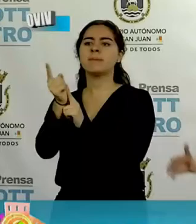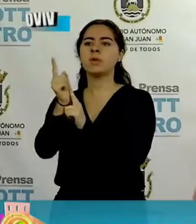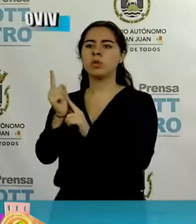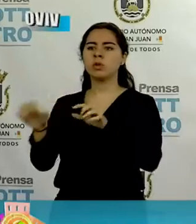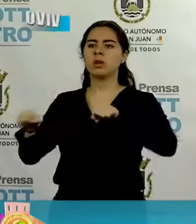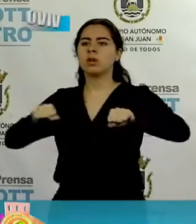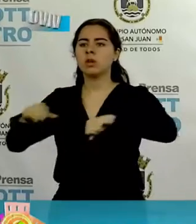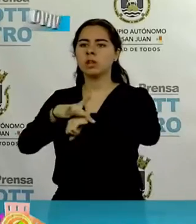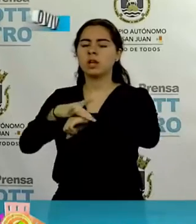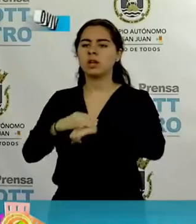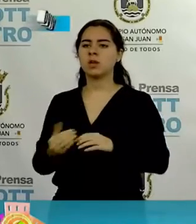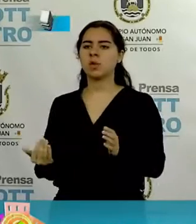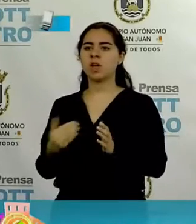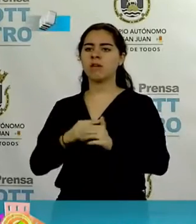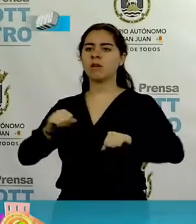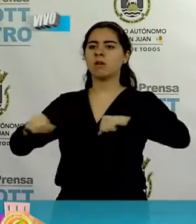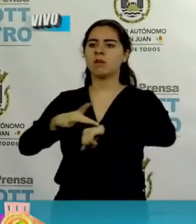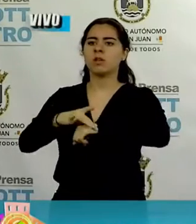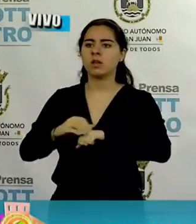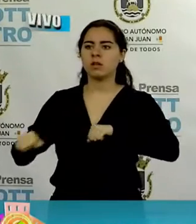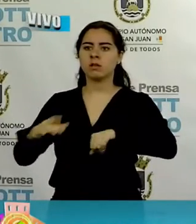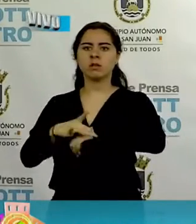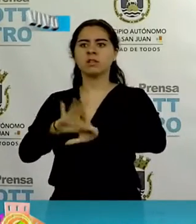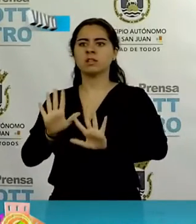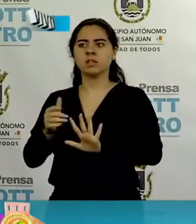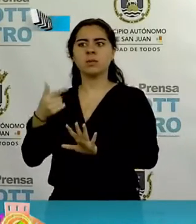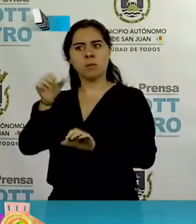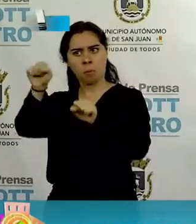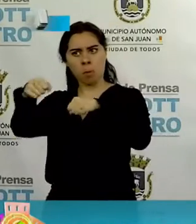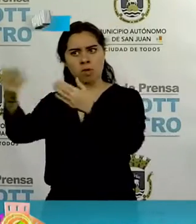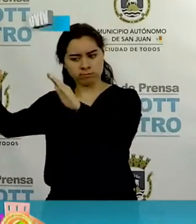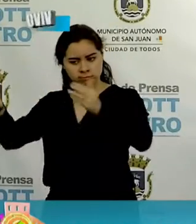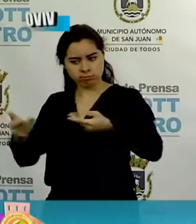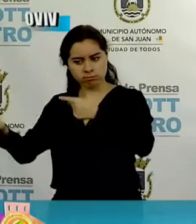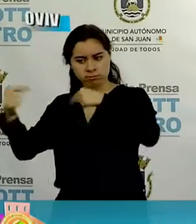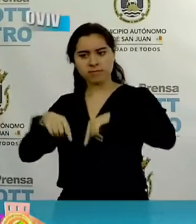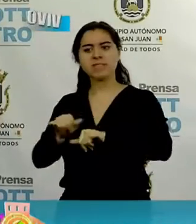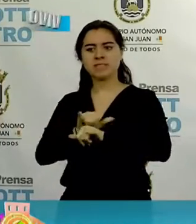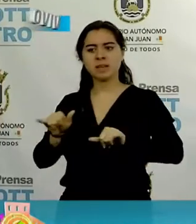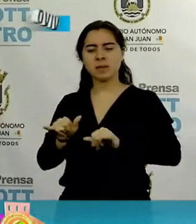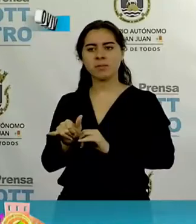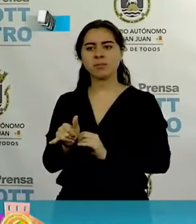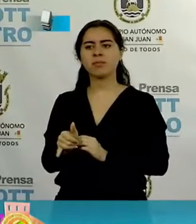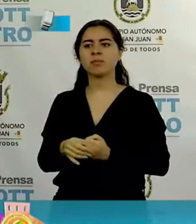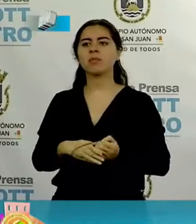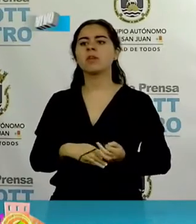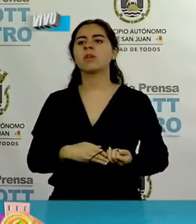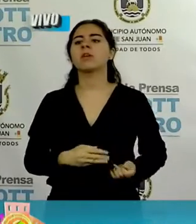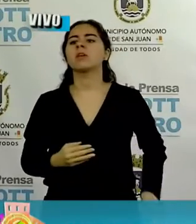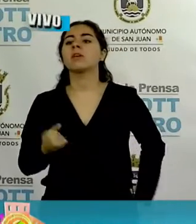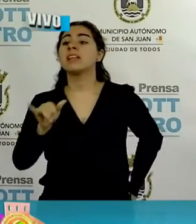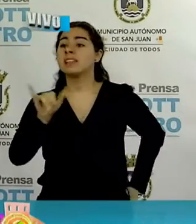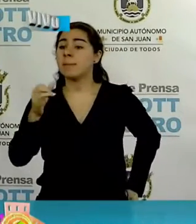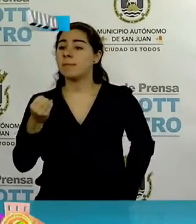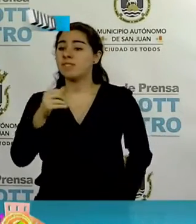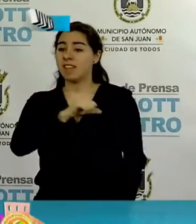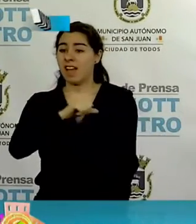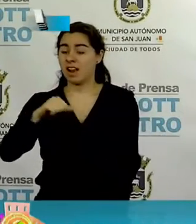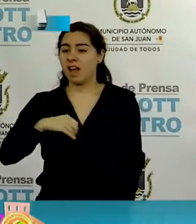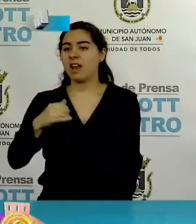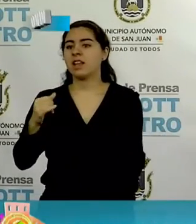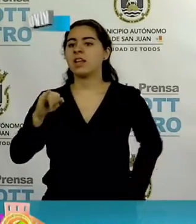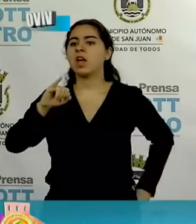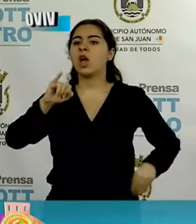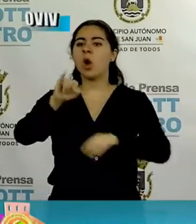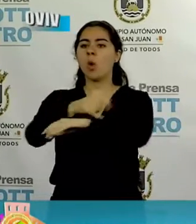minutos, una hora? Puedes venir aquí también. No solamente eso, hay una serie de alcaldes, el alcalde de Junco, la